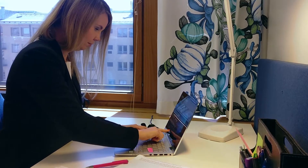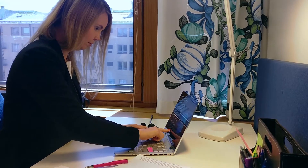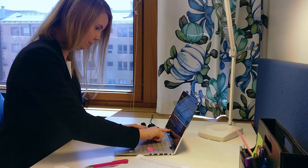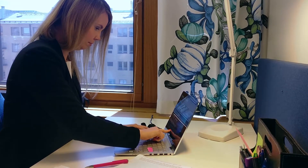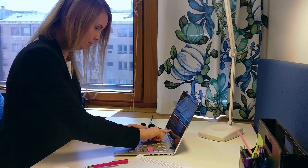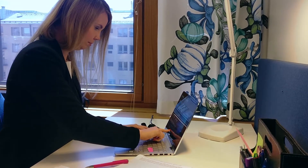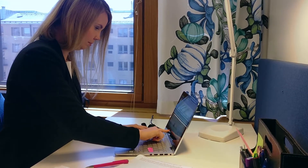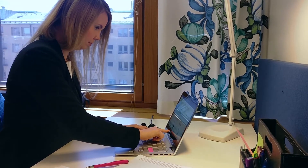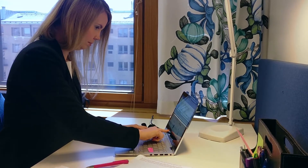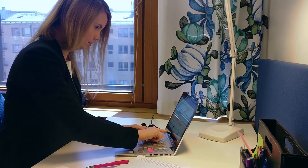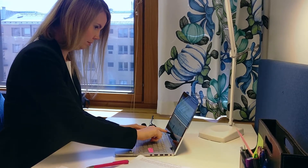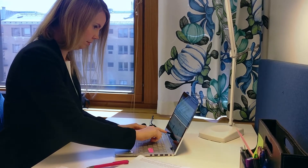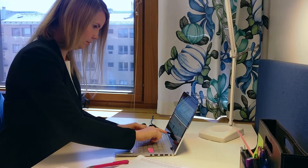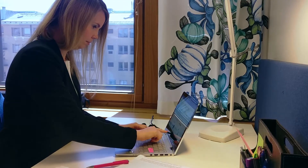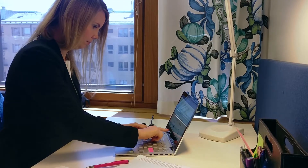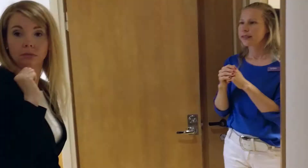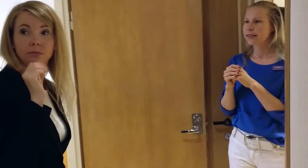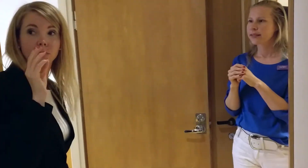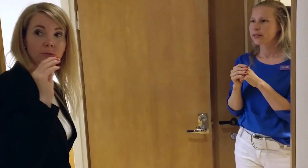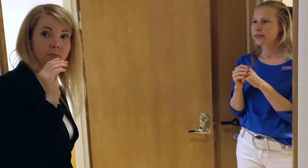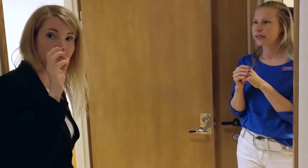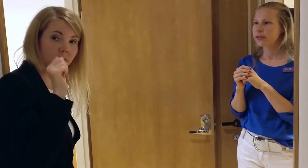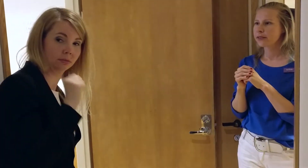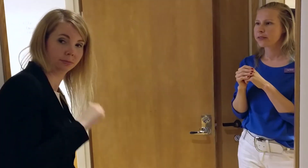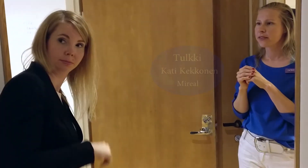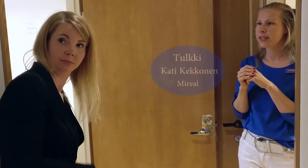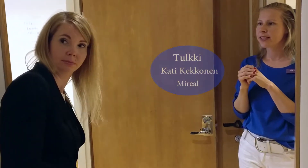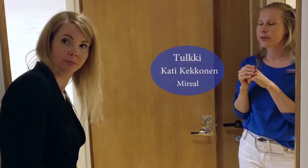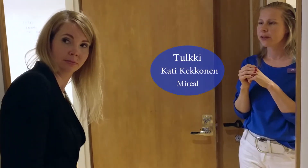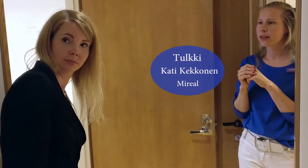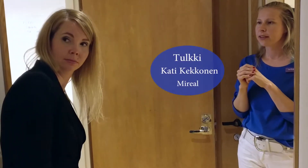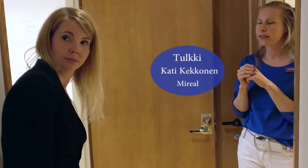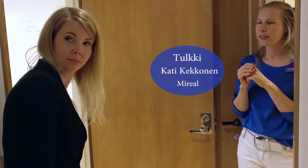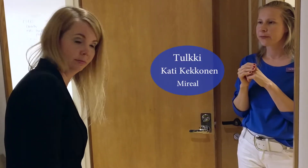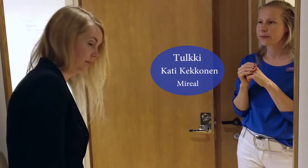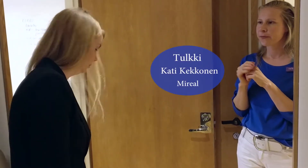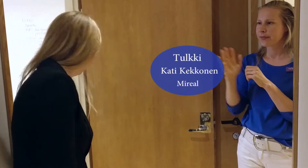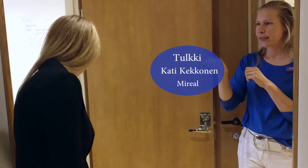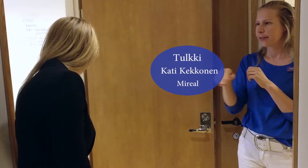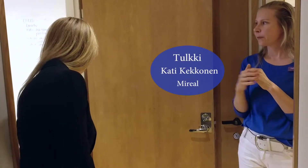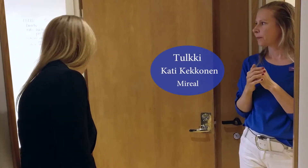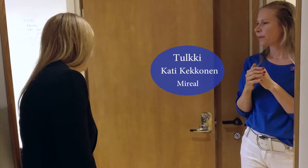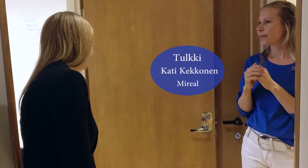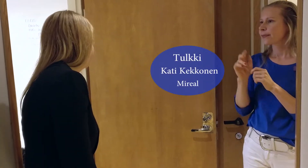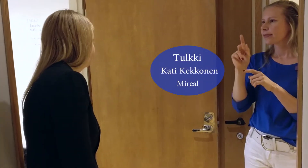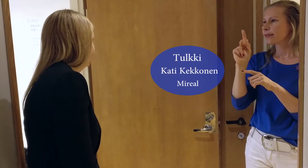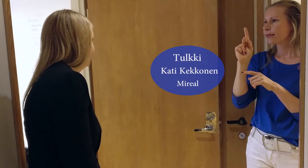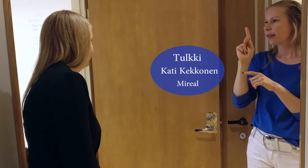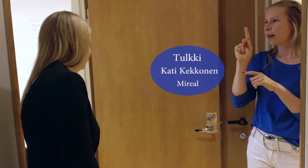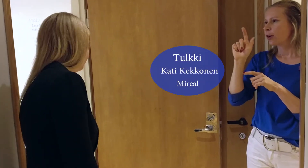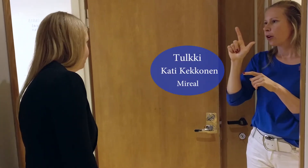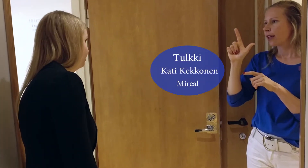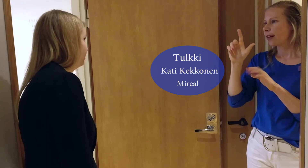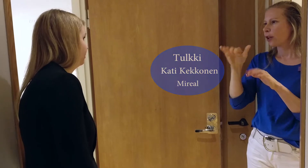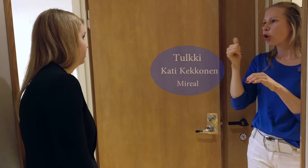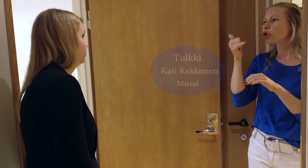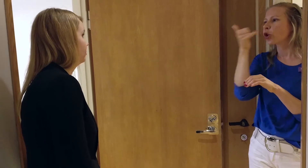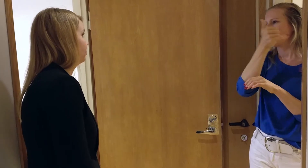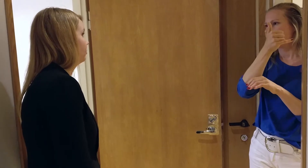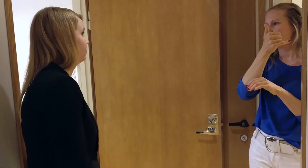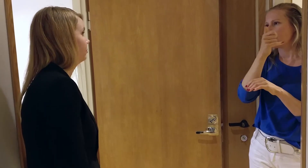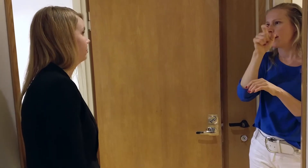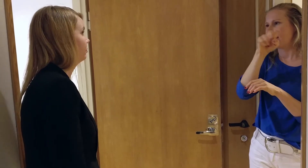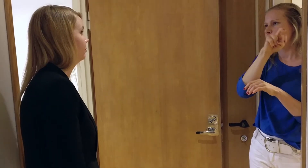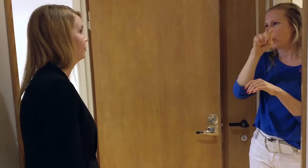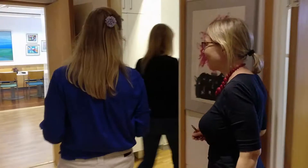riittävä jo ennen kuin tulin tänne. Itse käytän tulkkipalvelua. Se on todella tärkeä työssäni. Ja tärkeää on myös